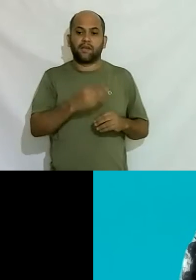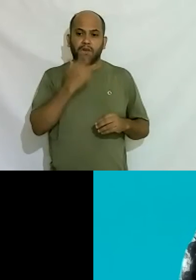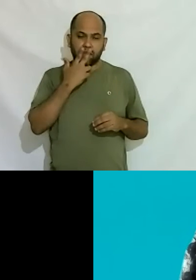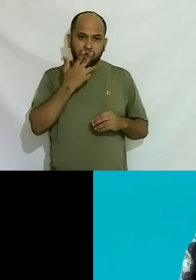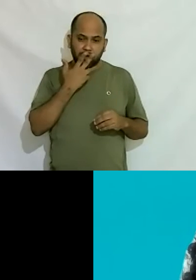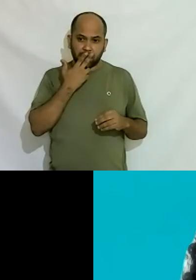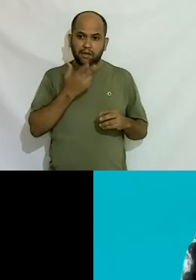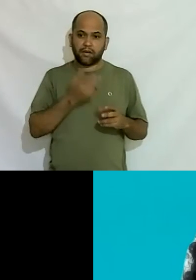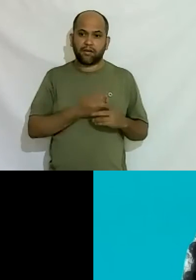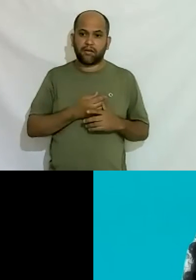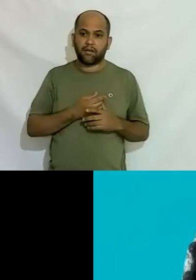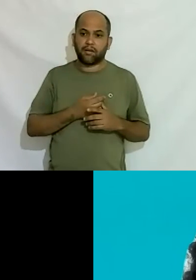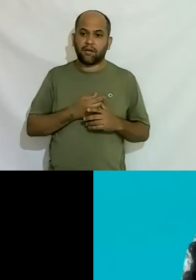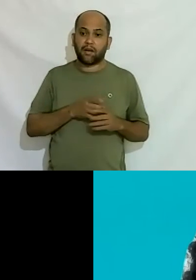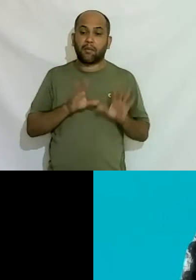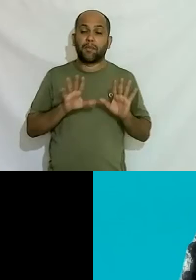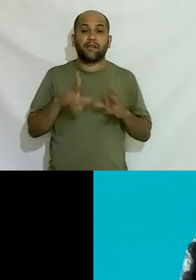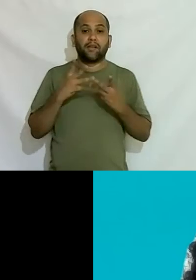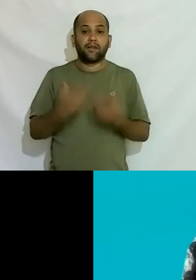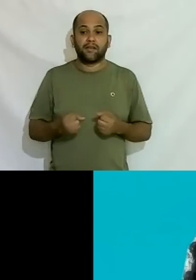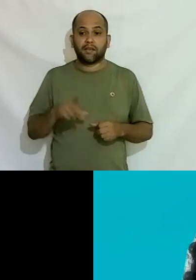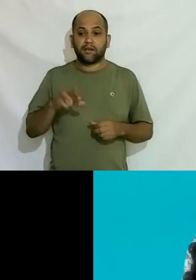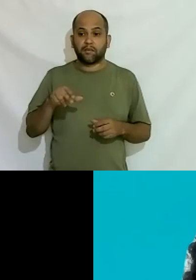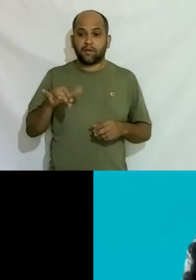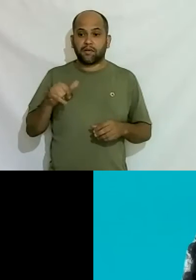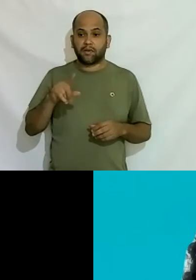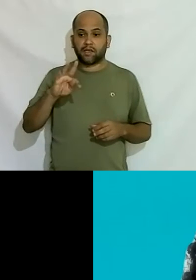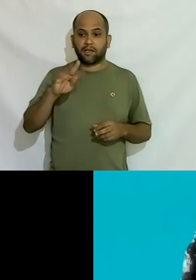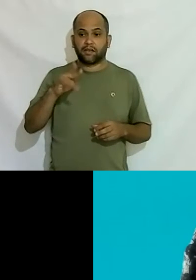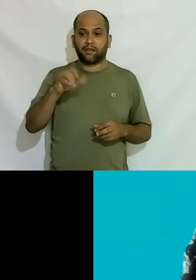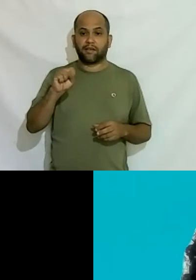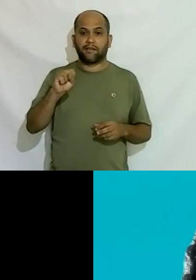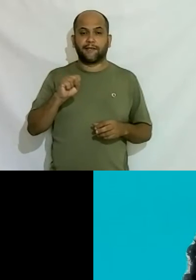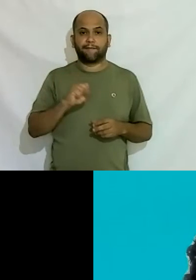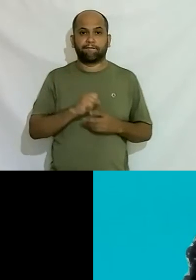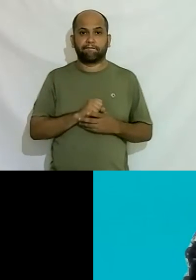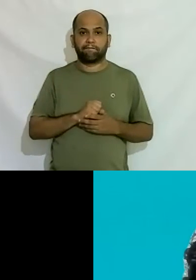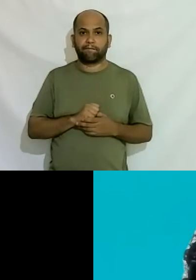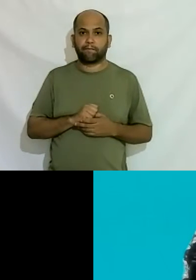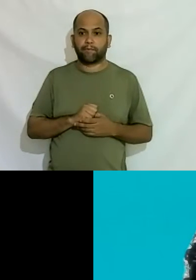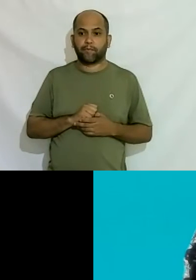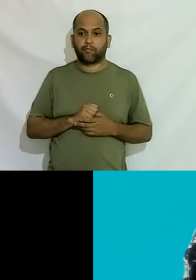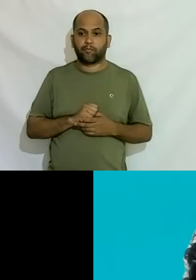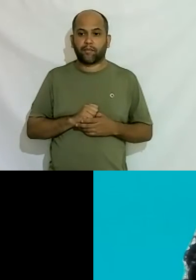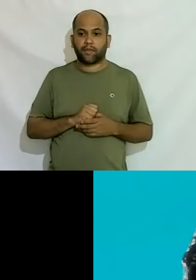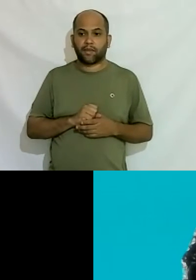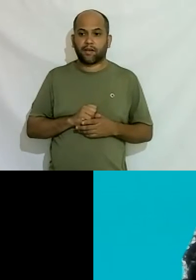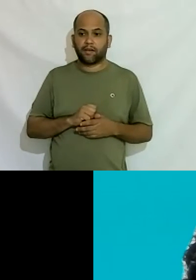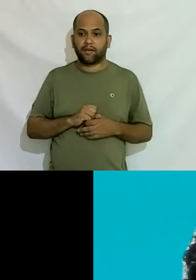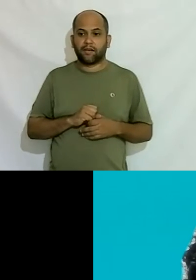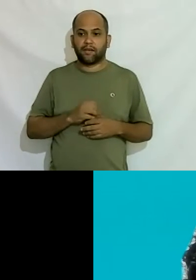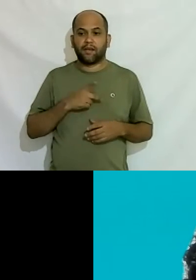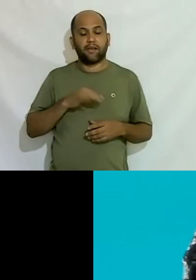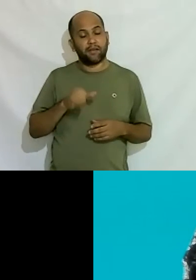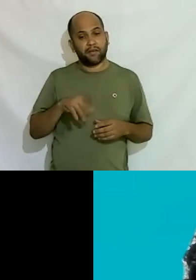e ela às vezes não aceita o irmão que é trans então isso é isso é fato